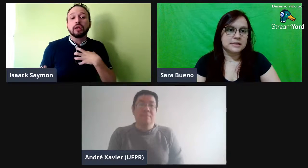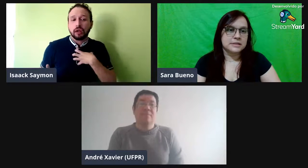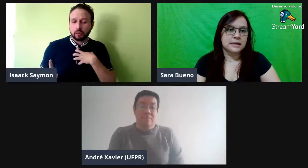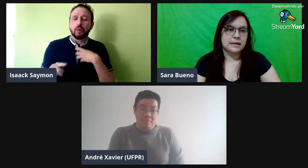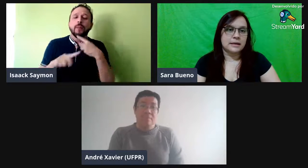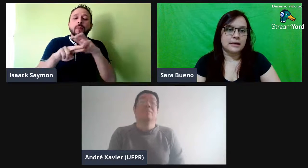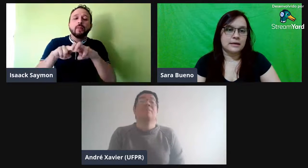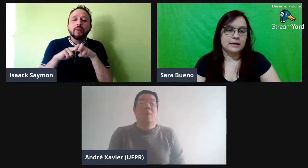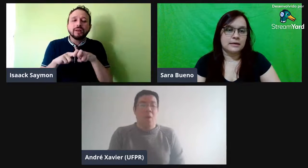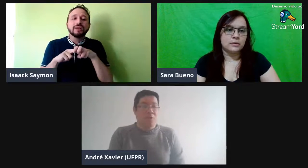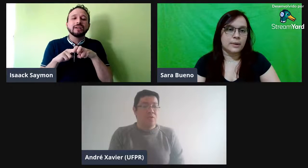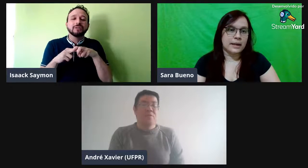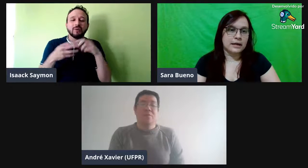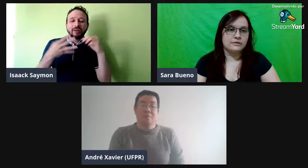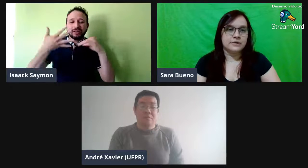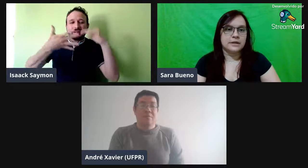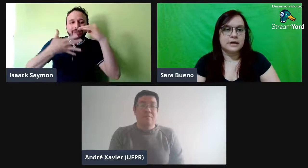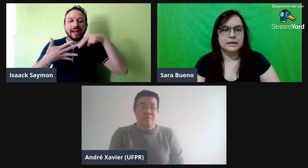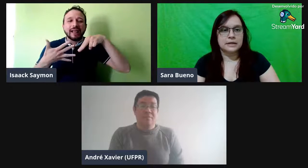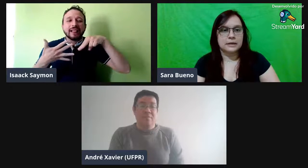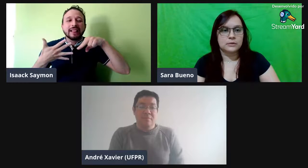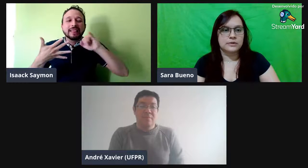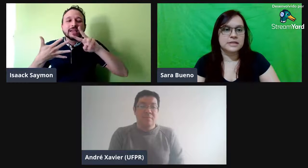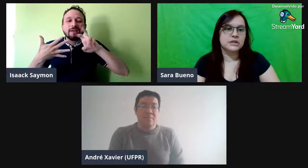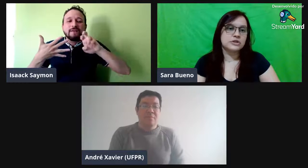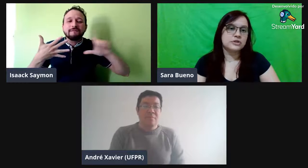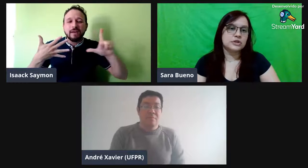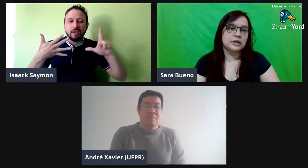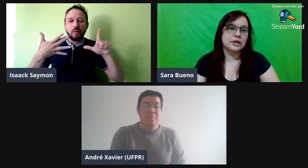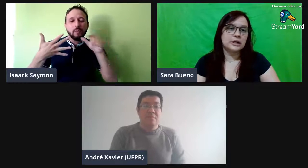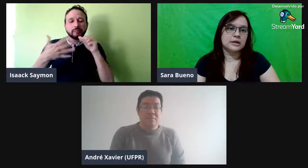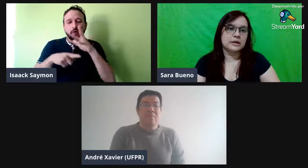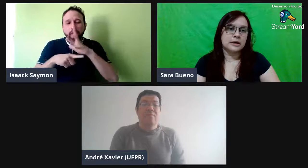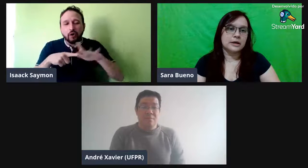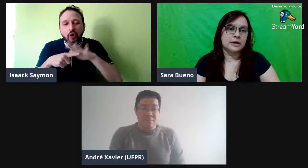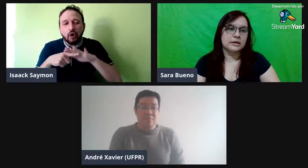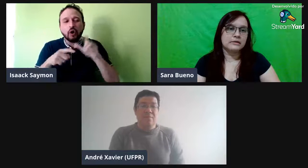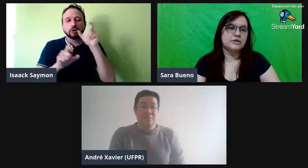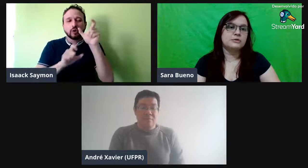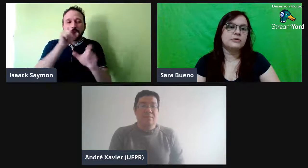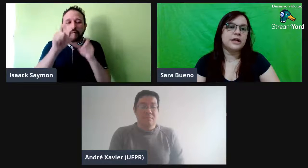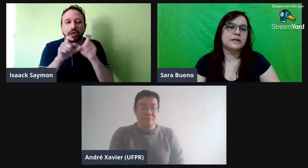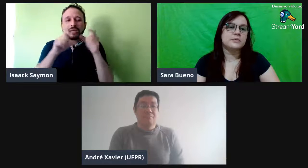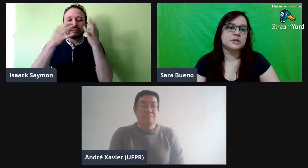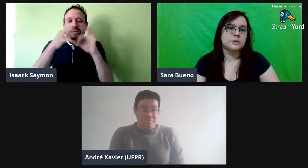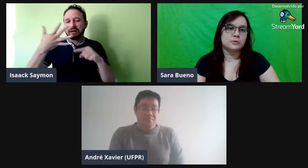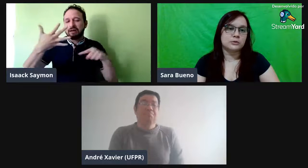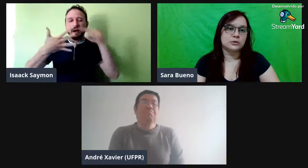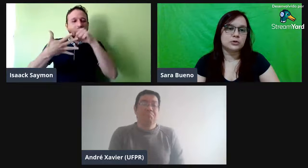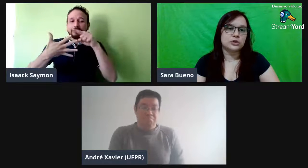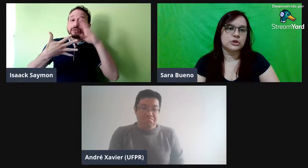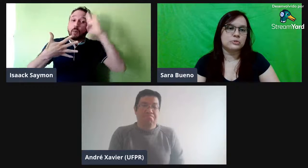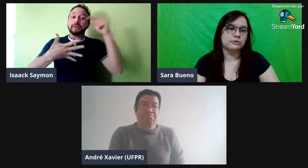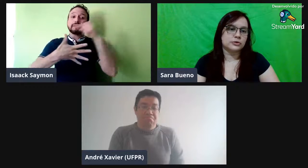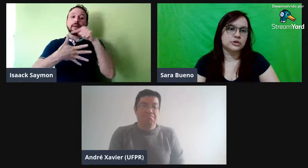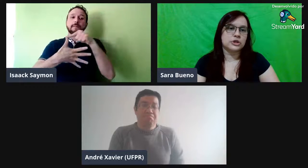ela numa live e ali na universidade tinha níveis diferentes, por exemplo, de fonologia, morfologia,